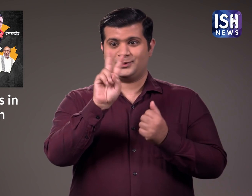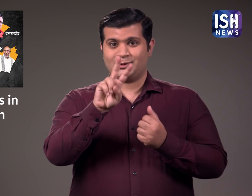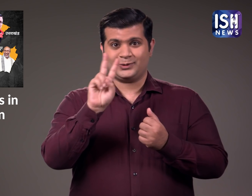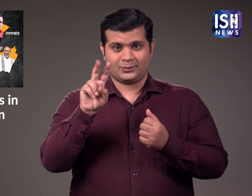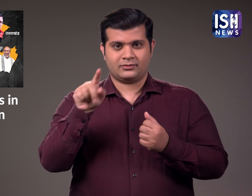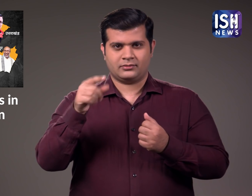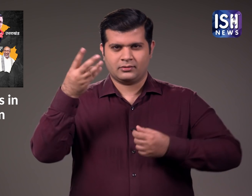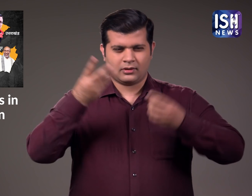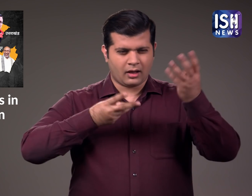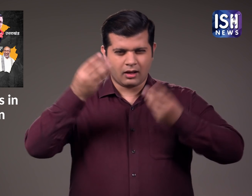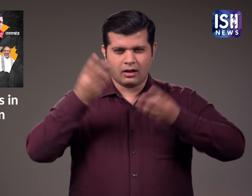किया गया था